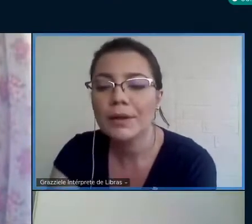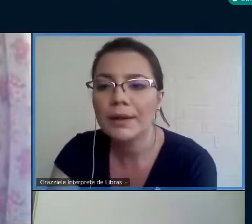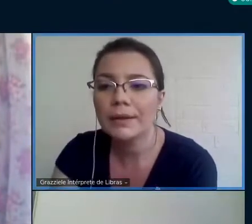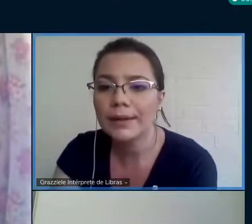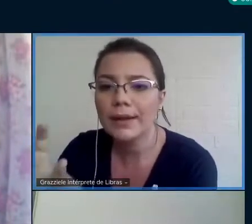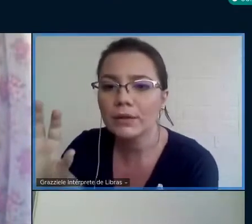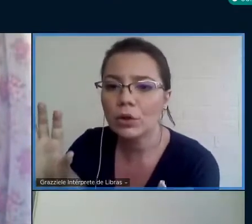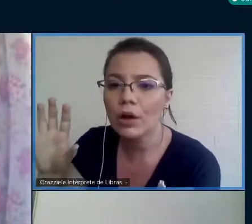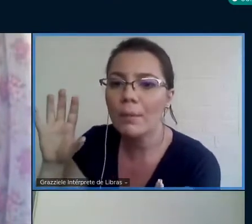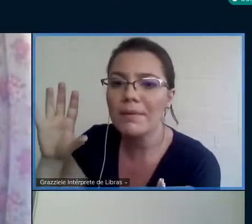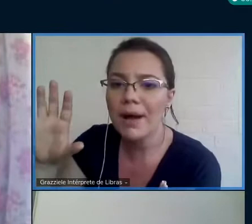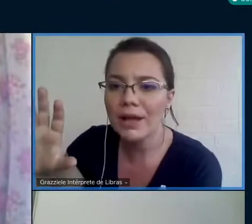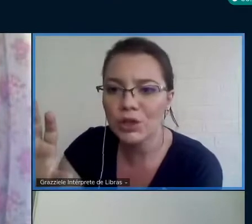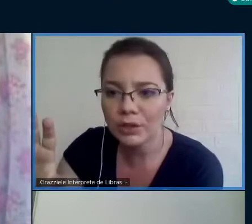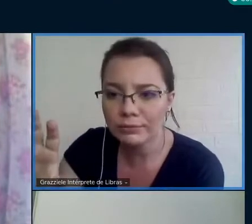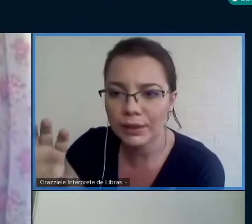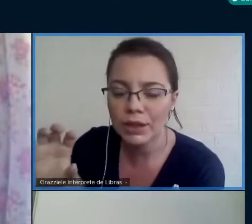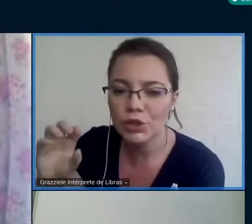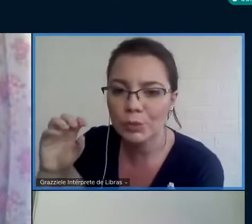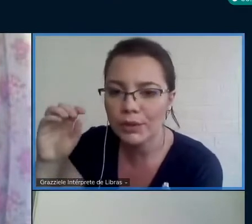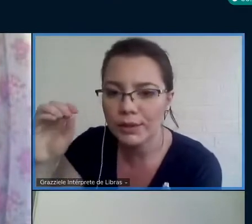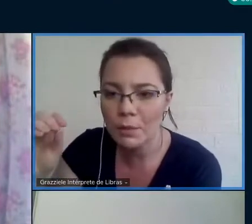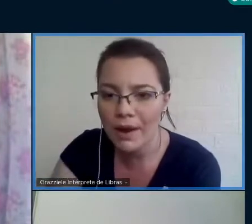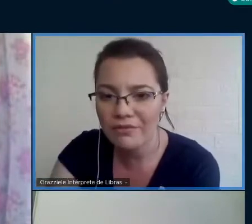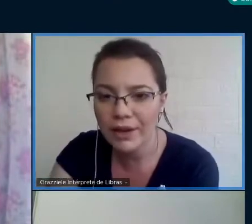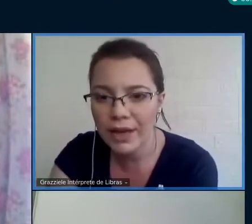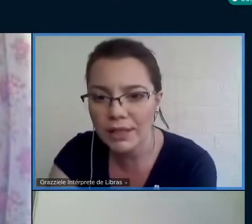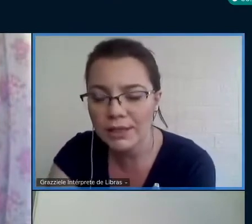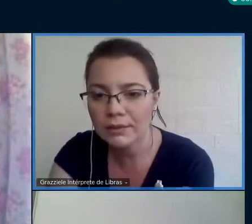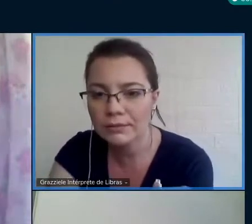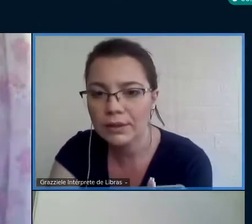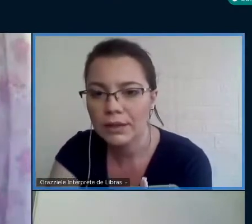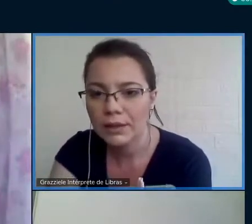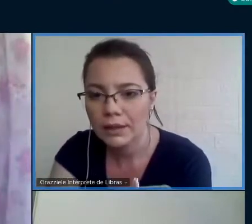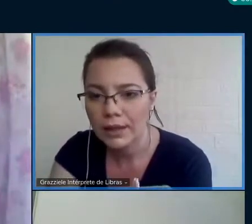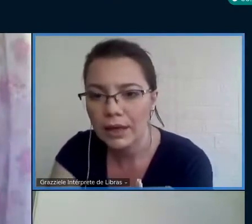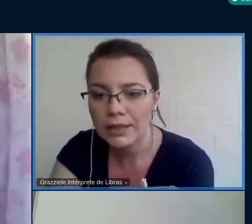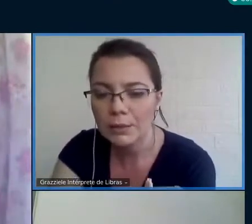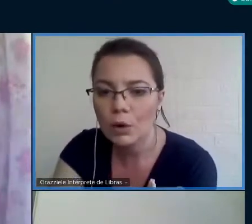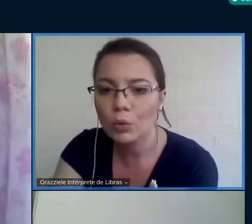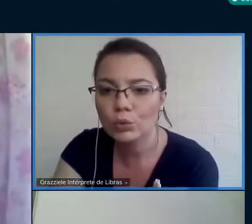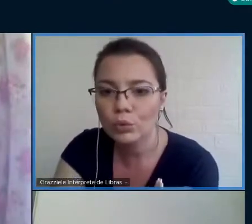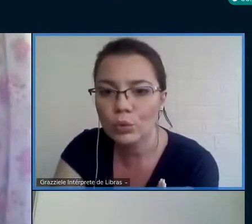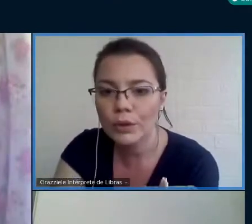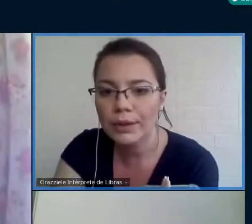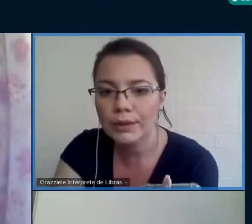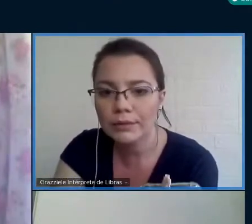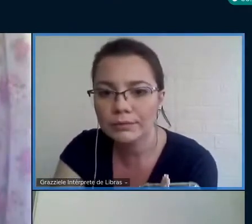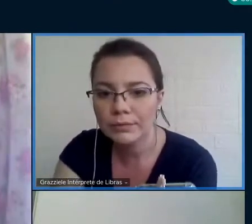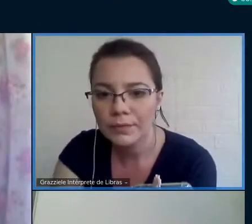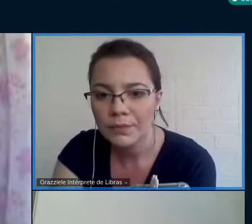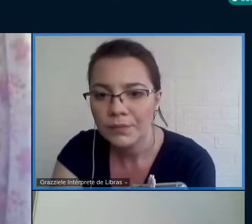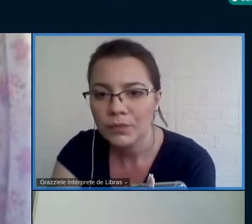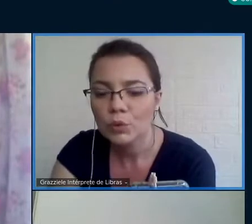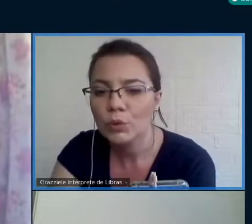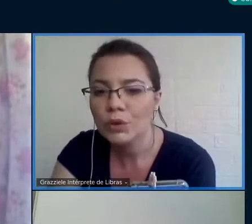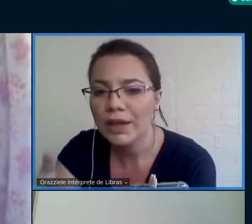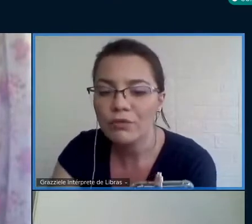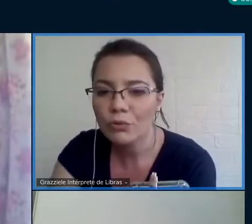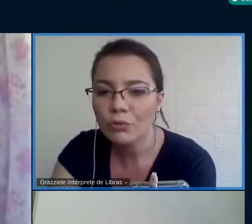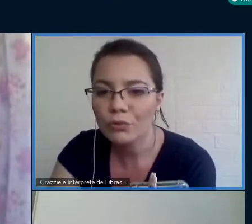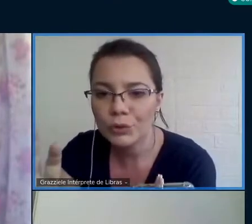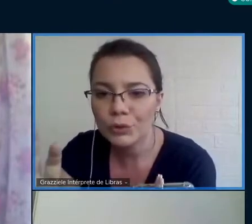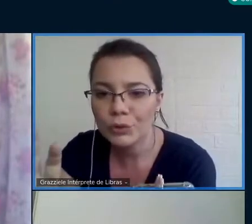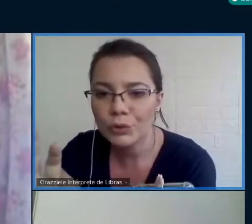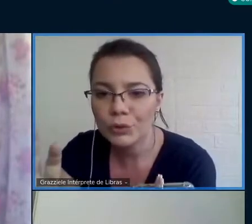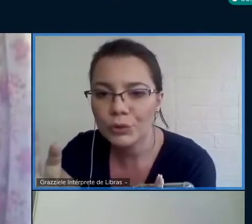Sobre até colocar uma imagem para que a gente possa ter uma referência em relação à cultura, do